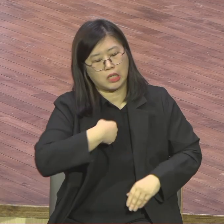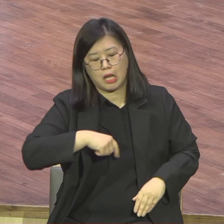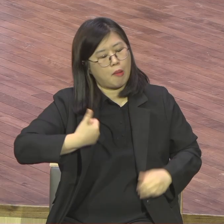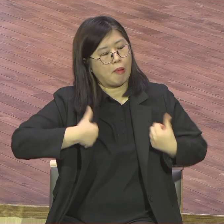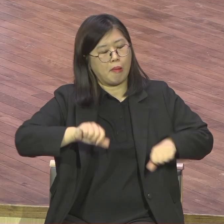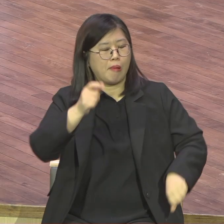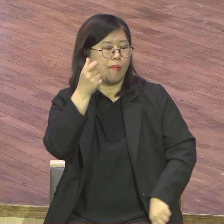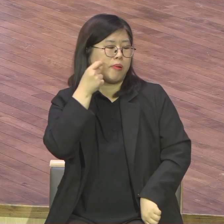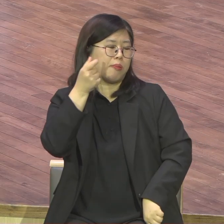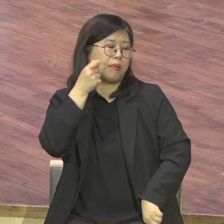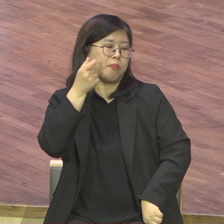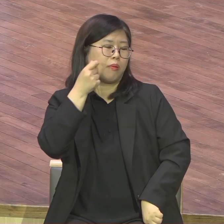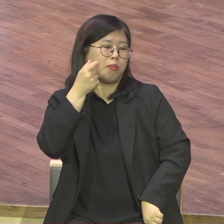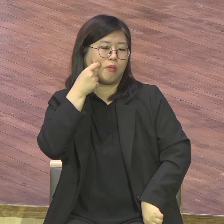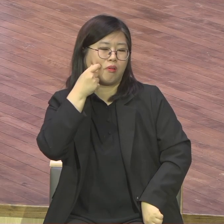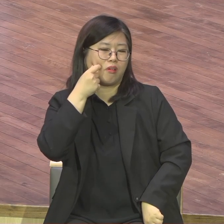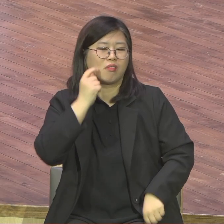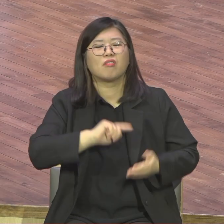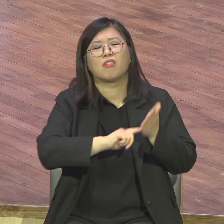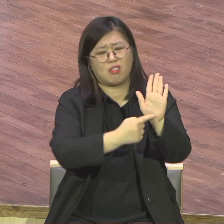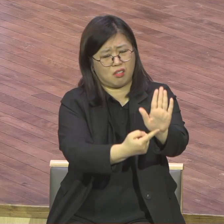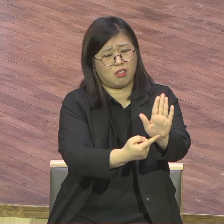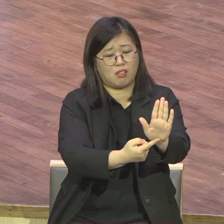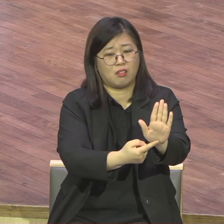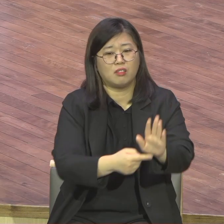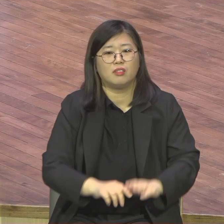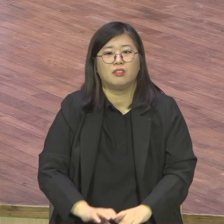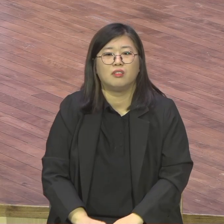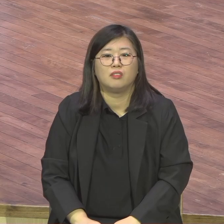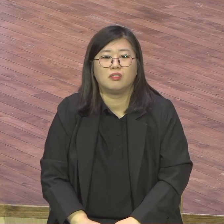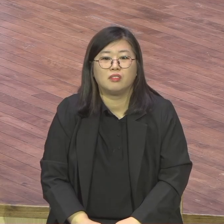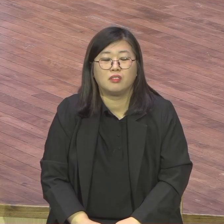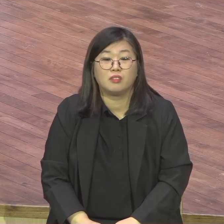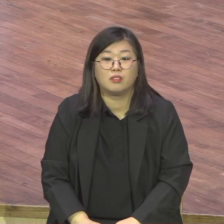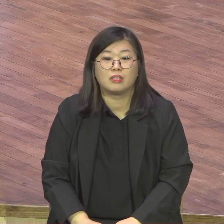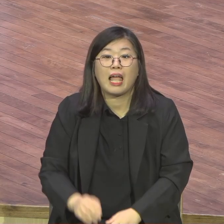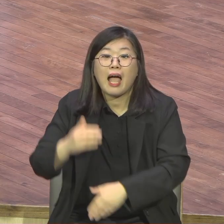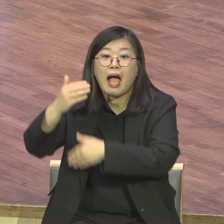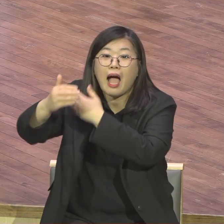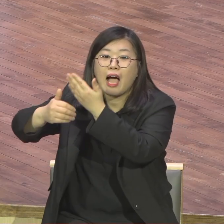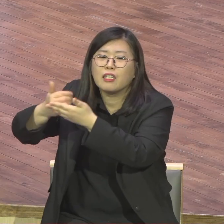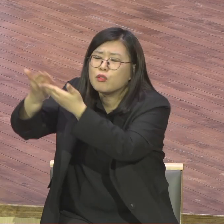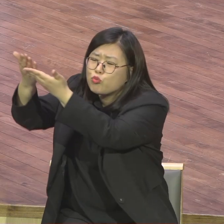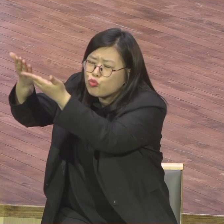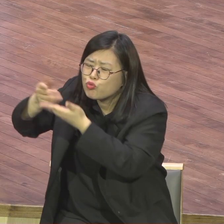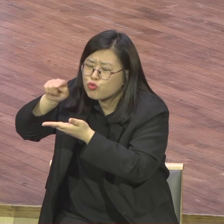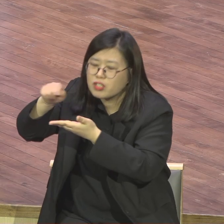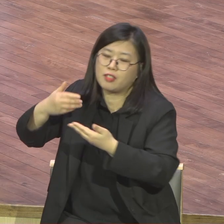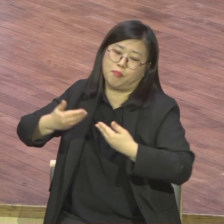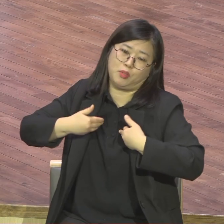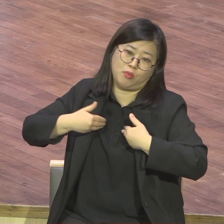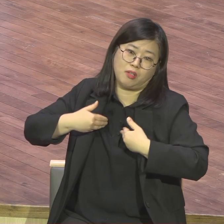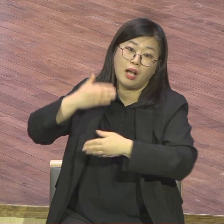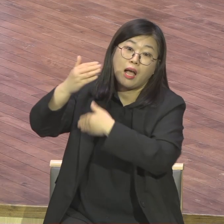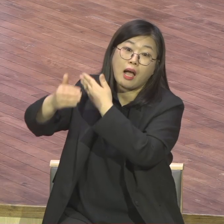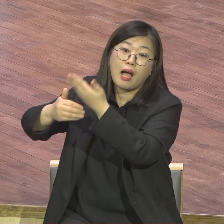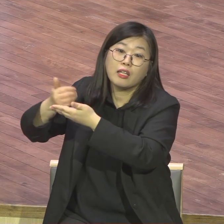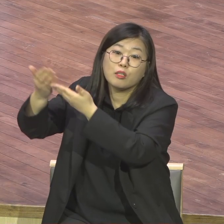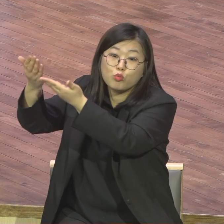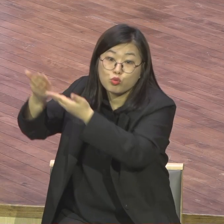이것으로 각인 뿌리 체질이 돼야 돼. 체질 그래서 주의